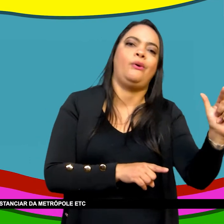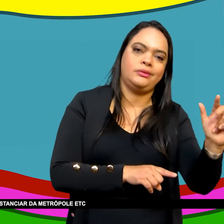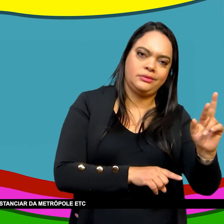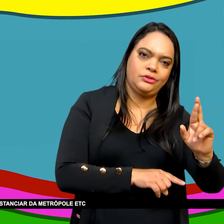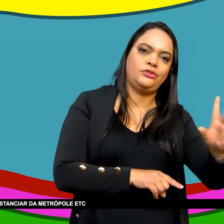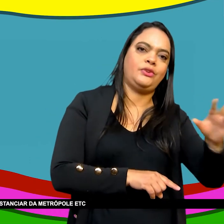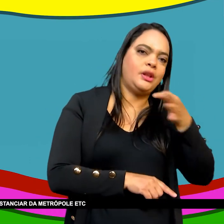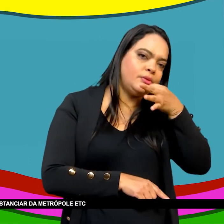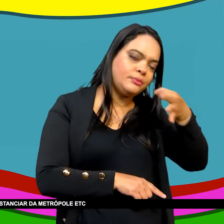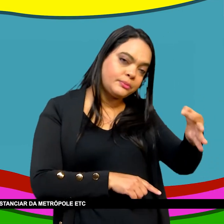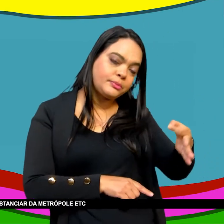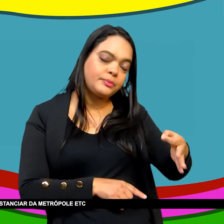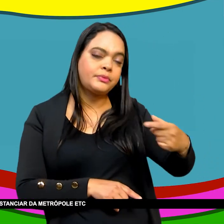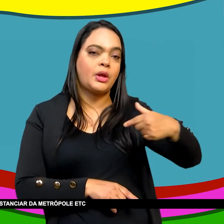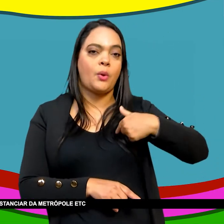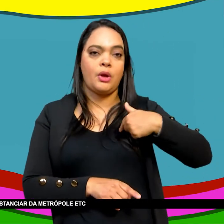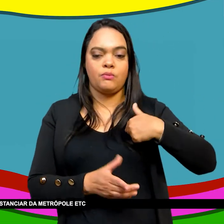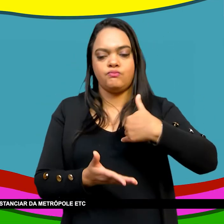nova nação